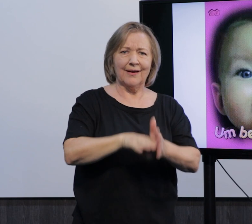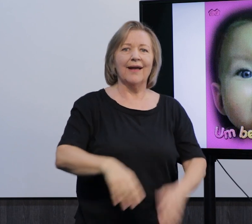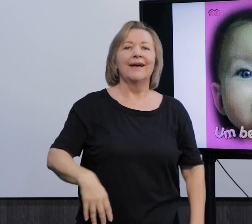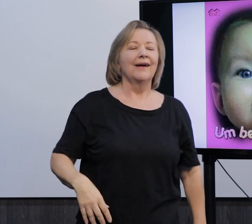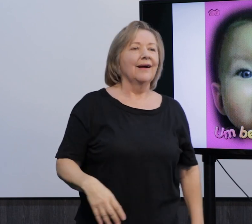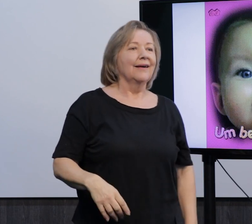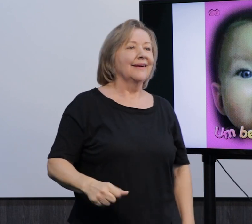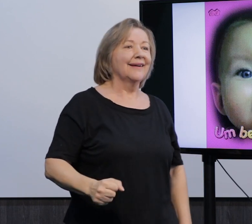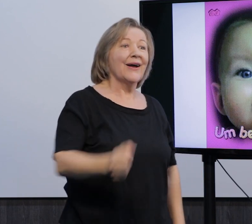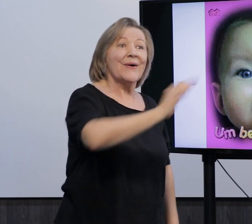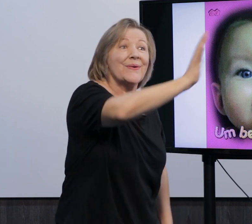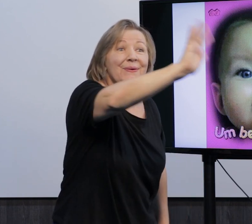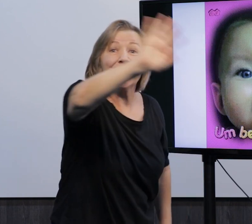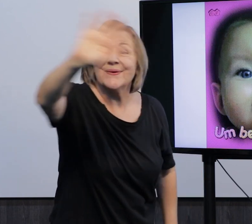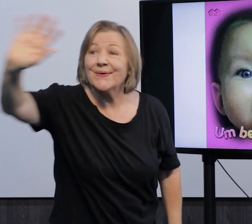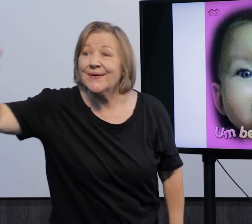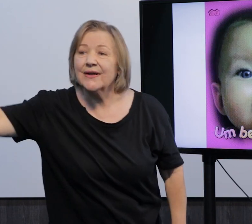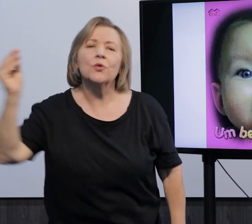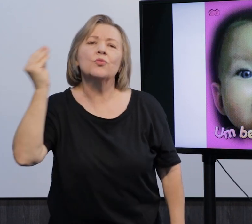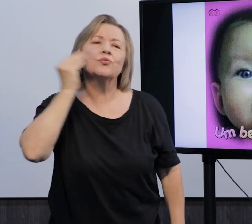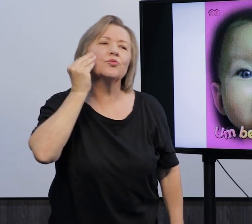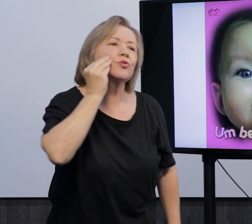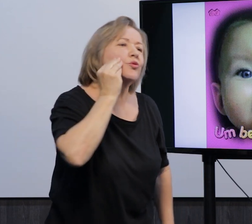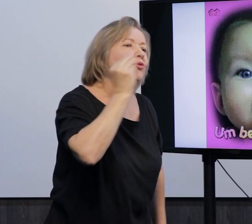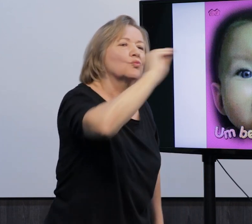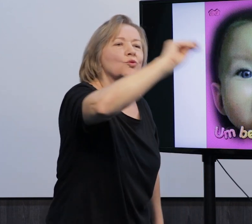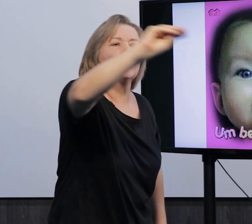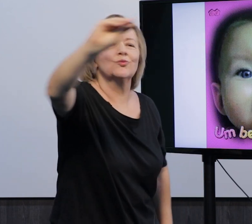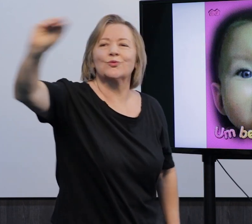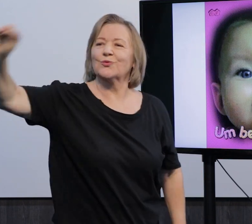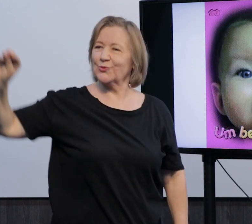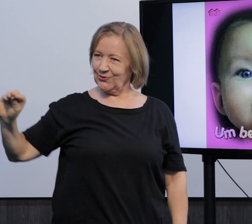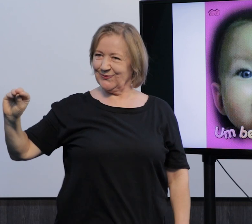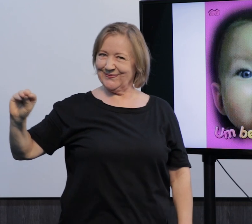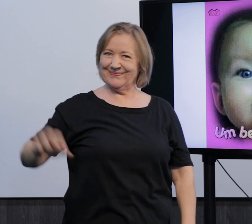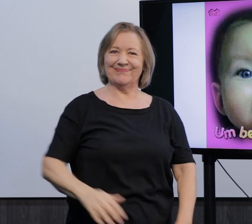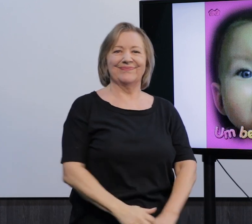surdo chega e faz... Oi. Beijo, beijo, beijo, beijo, beijo. Beijo.